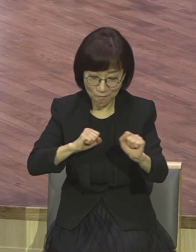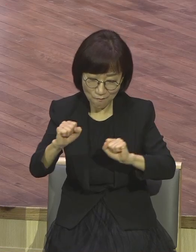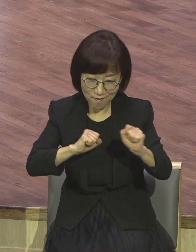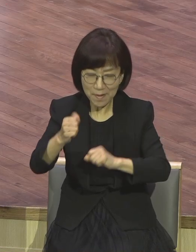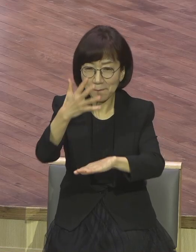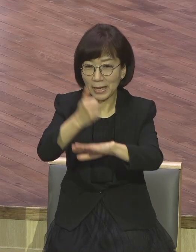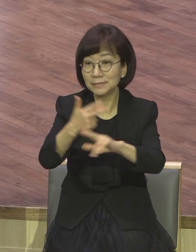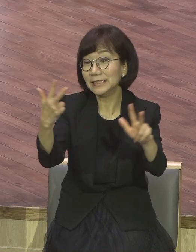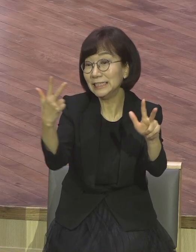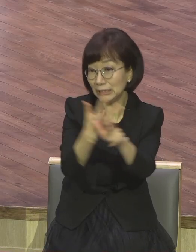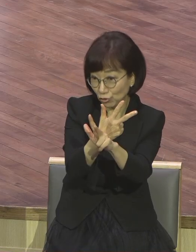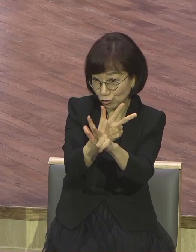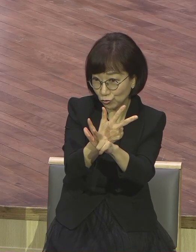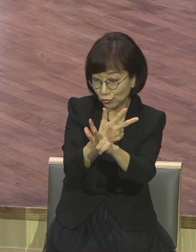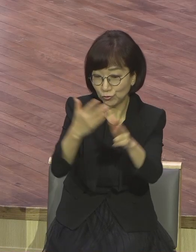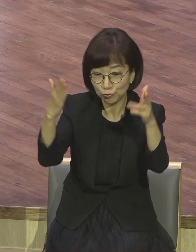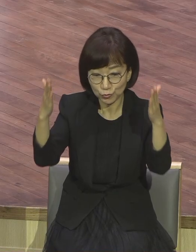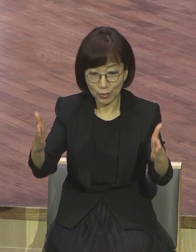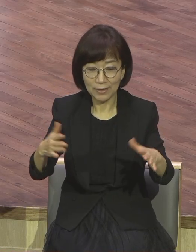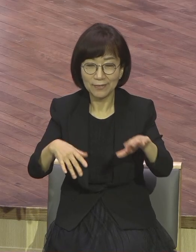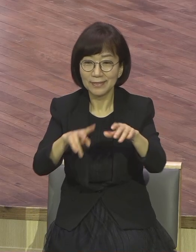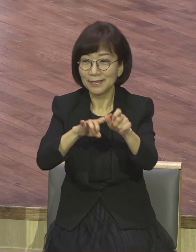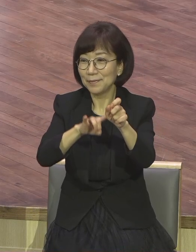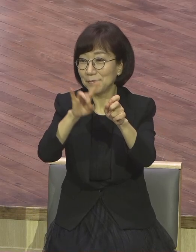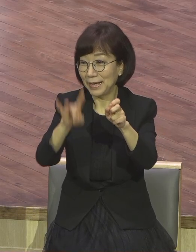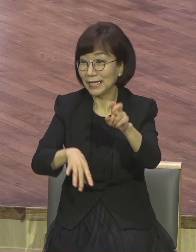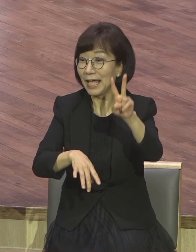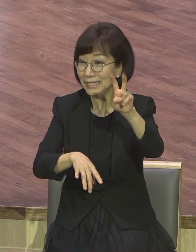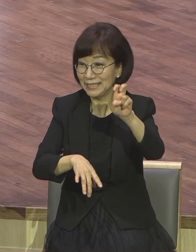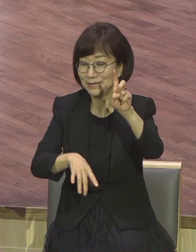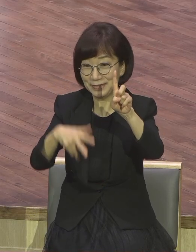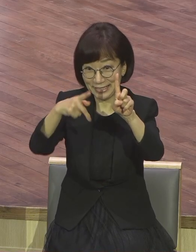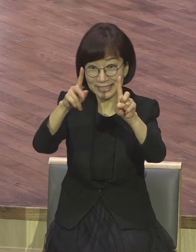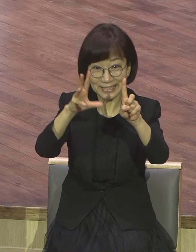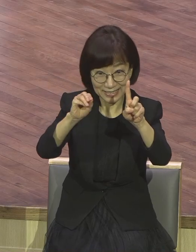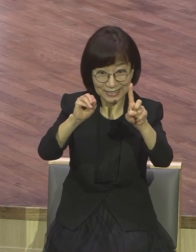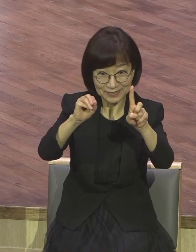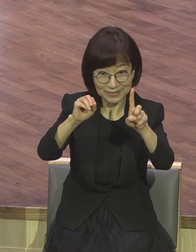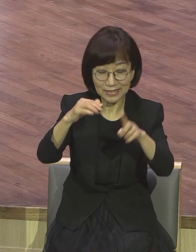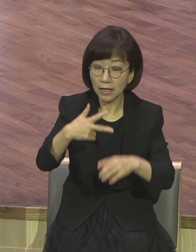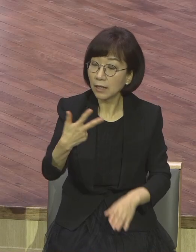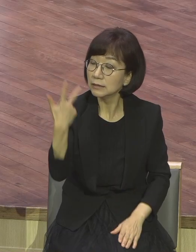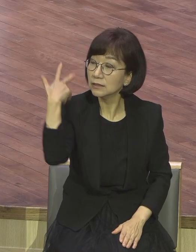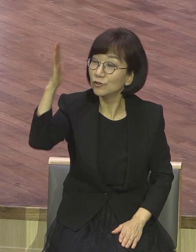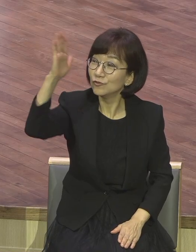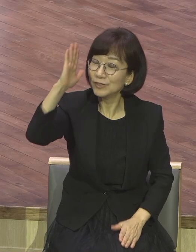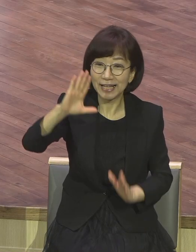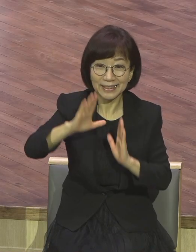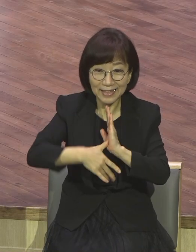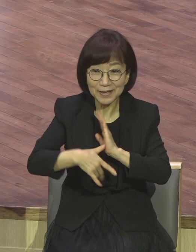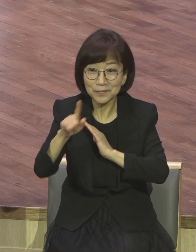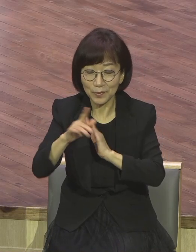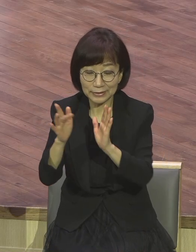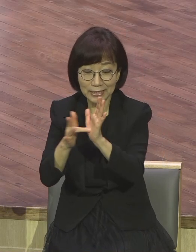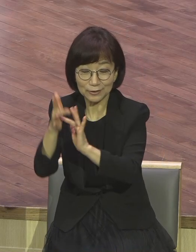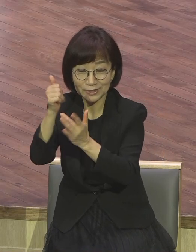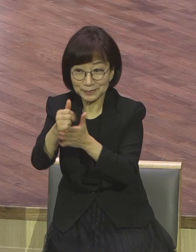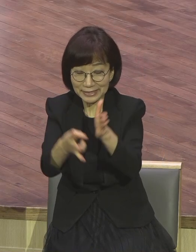21장에 이렇게 기록되어 있습니다. 지난주 말씀을 통해서 예루살렘으로 입성하시는